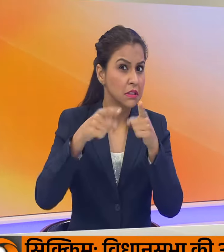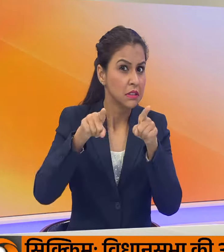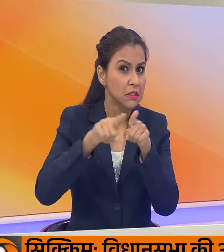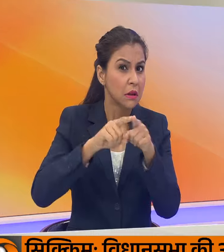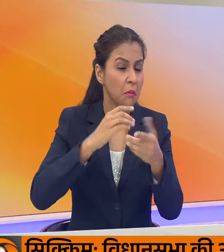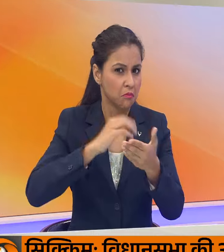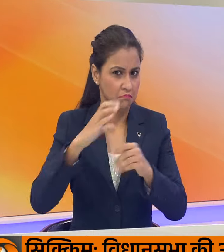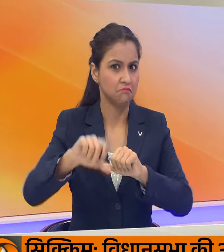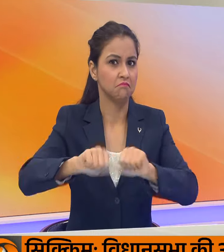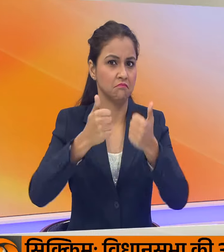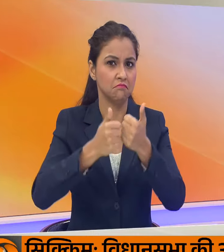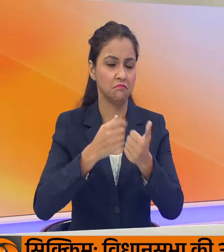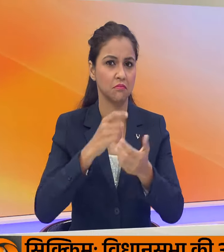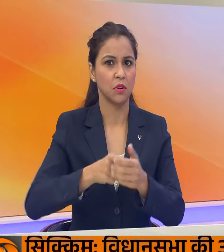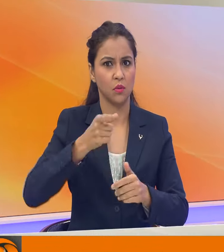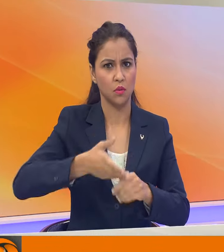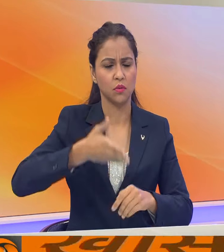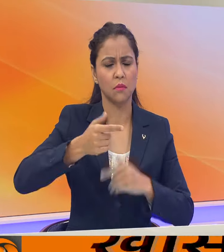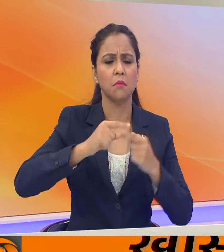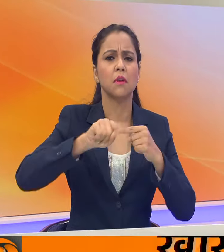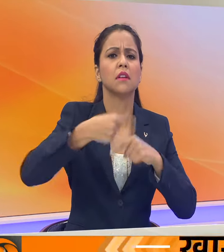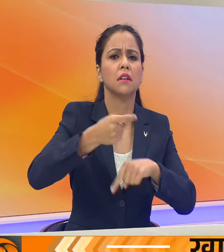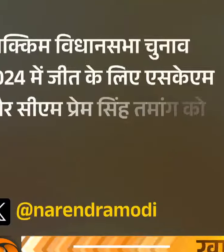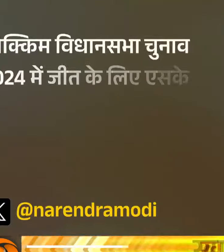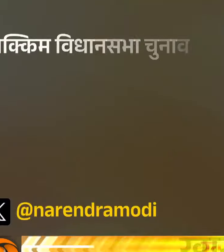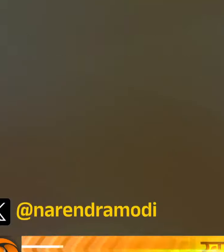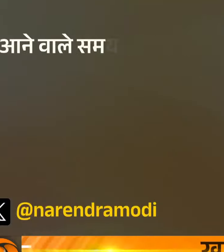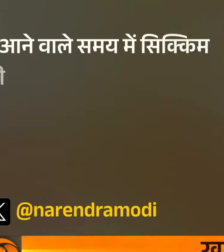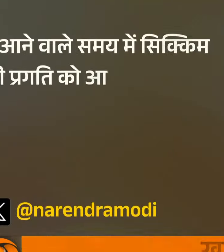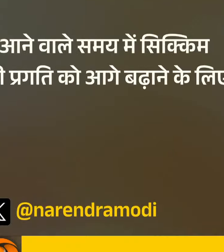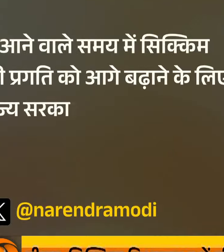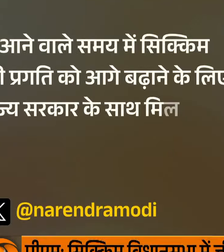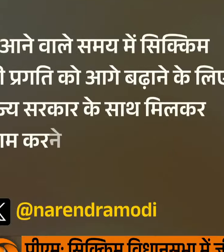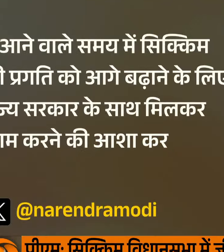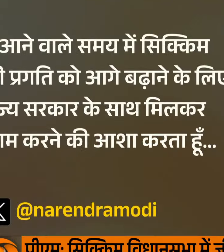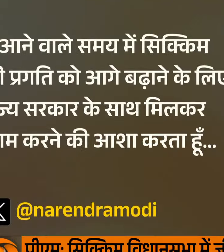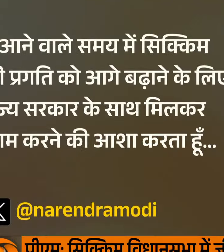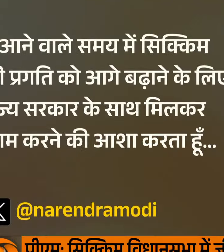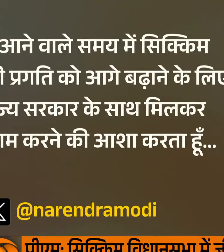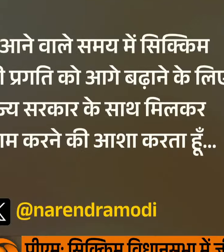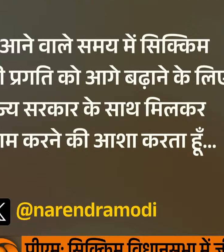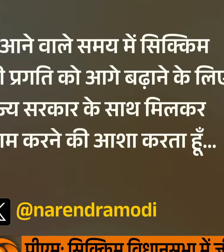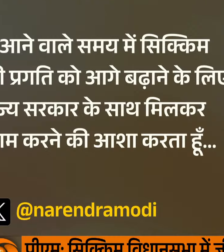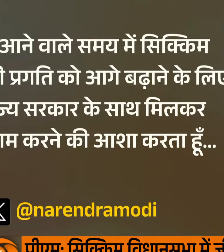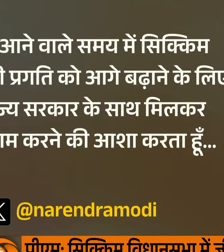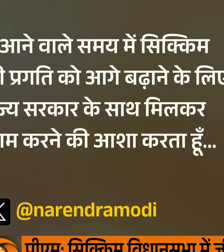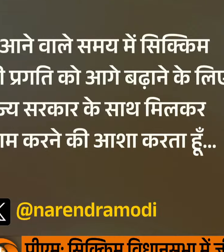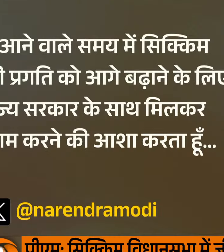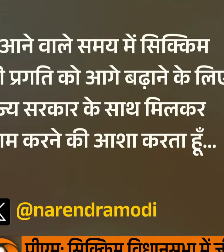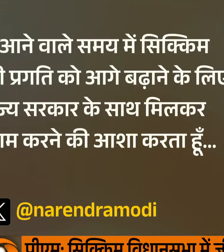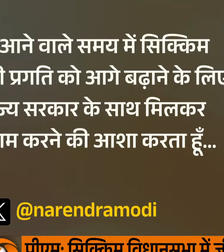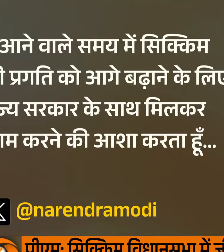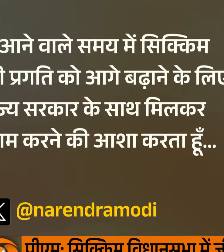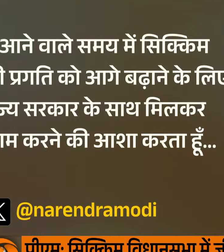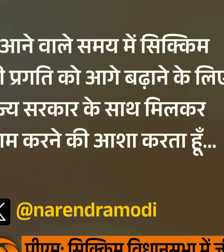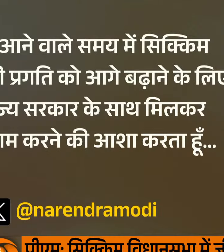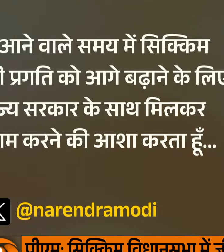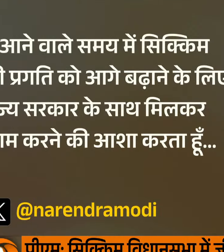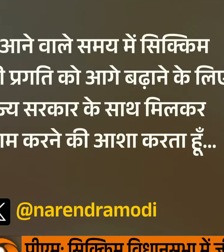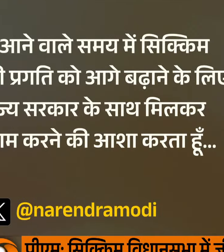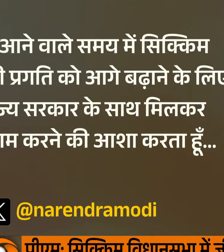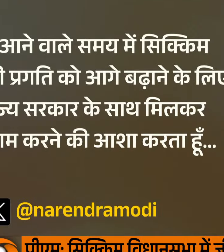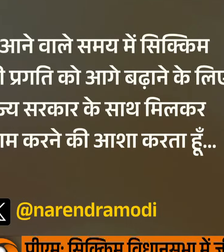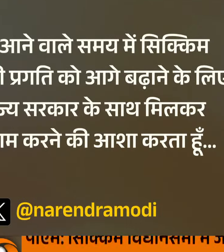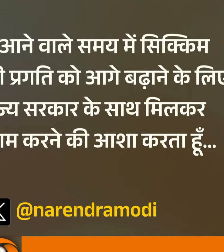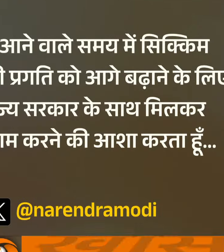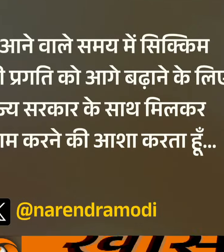तमांग को बढ़ाई, मैं आने वाले समय में सिक्किम की प्रगति को आगे बढ़ाने के लिए राजे सरकार के साथ मिलकर काम